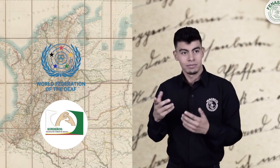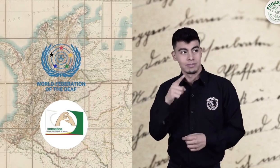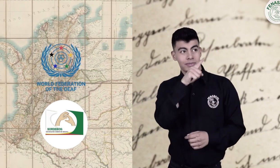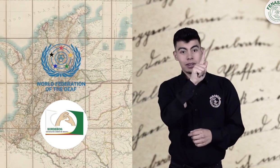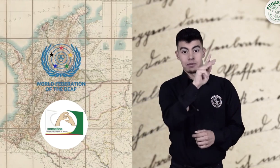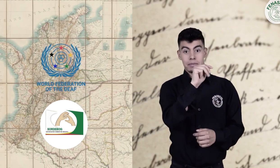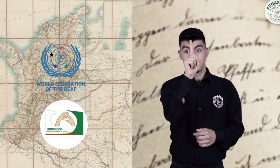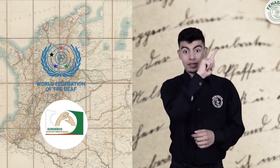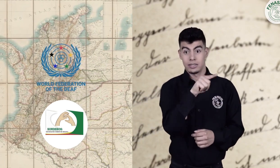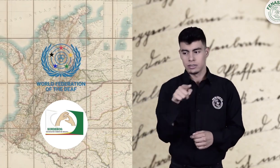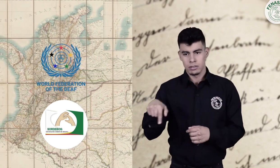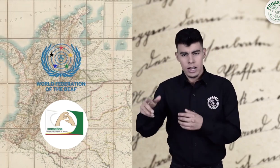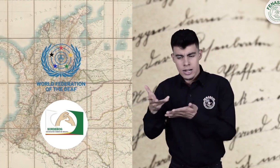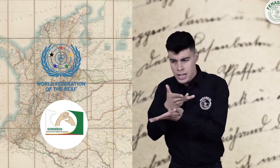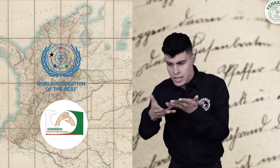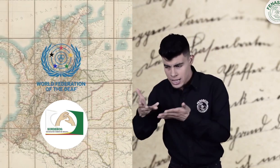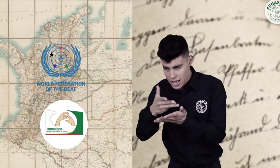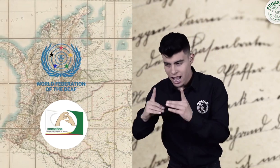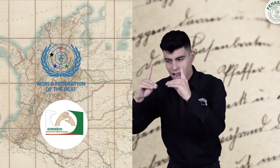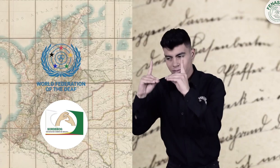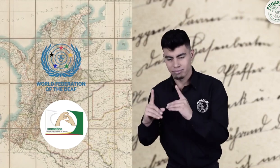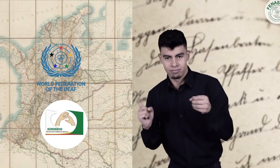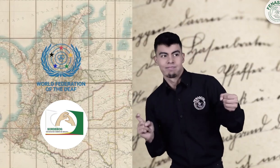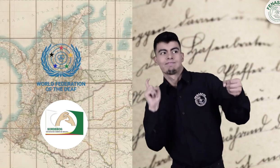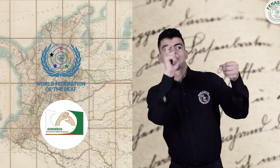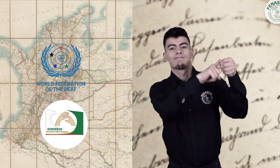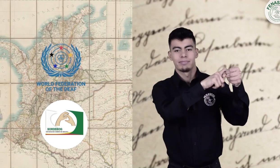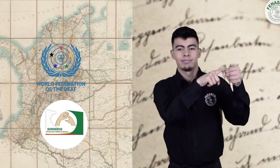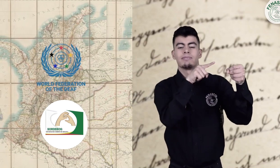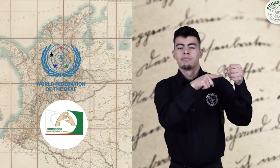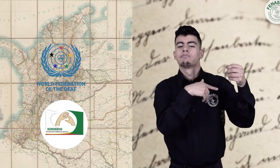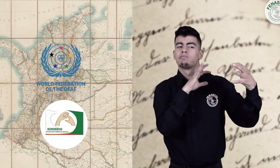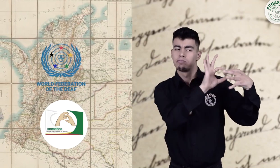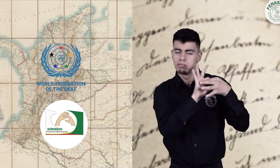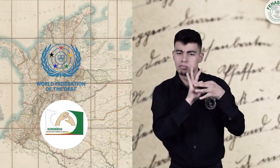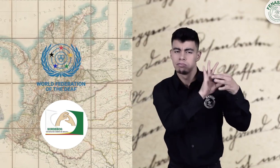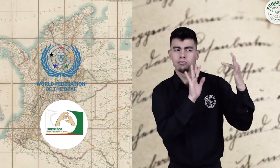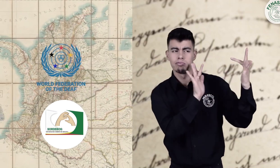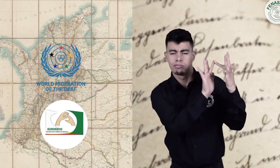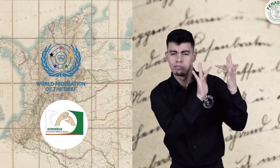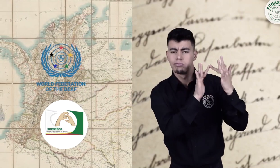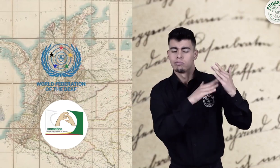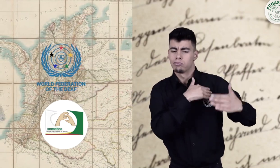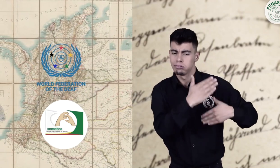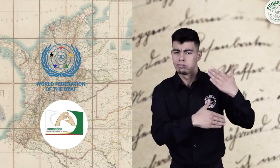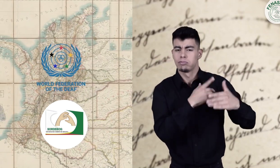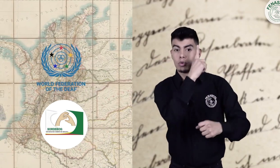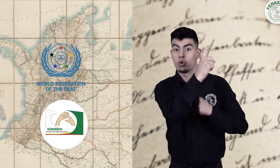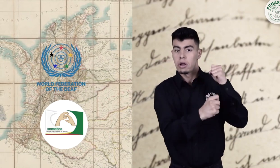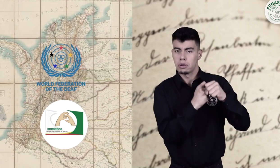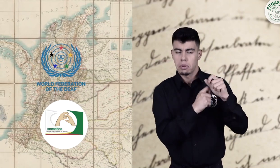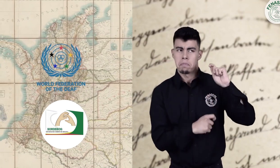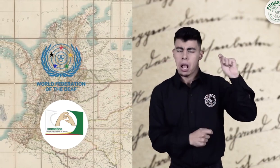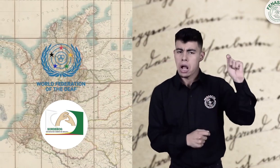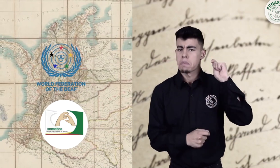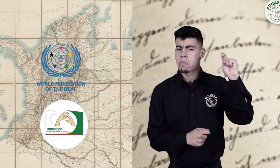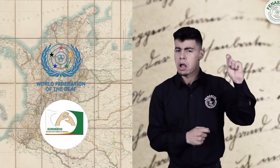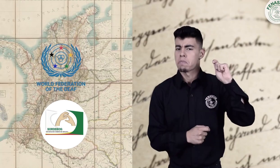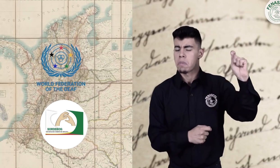afiliarse a la FMS. Esta alianza permite el contacto y trabajo constante. Sordewoc cumplió con la